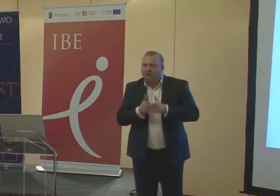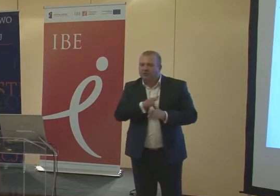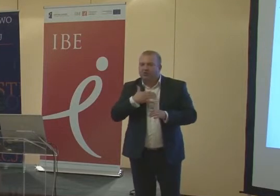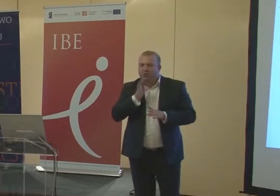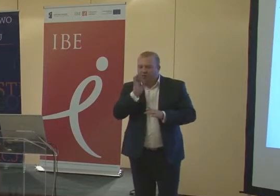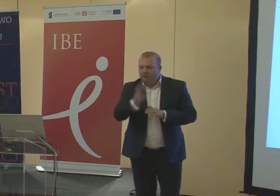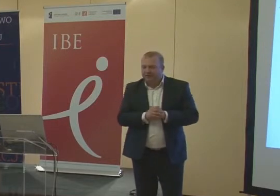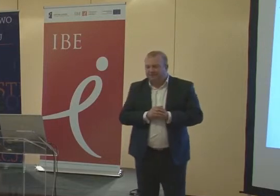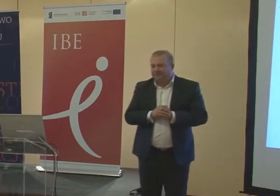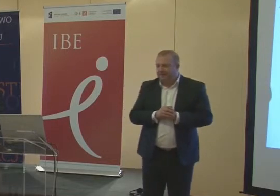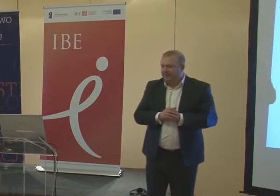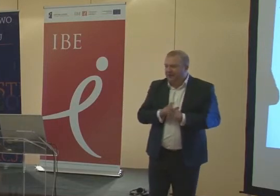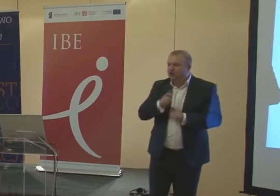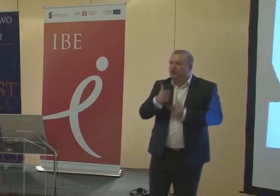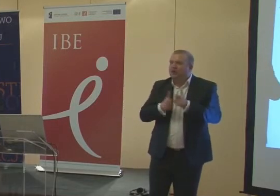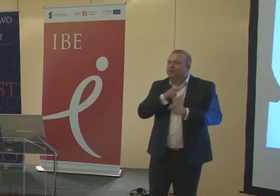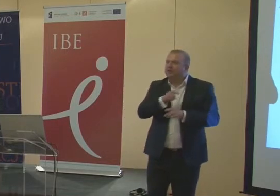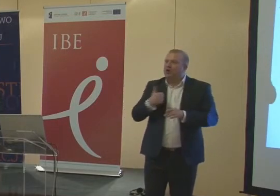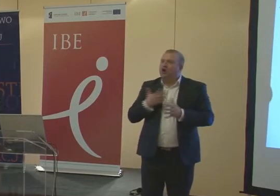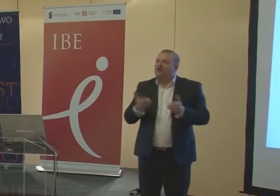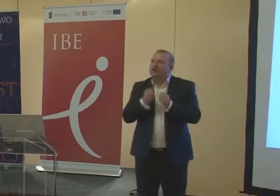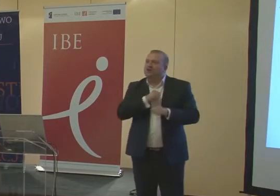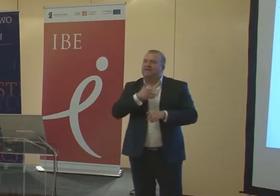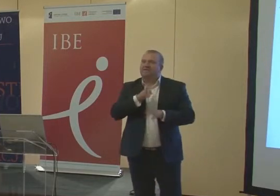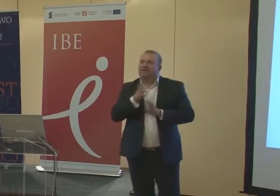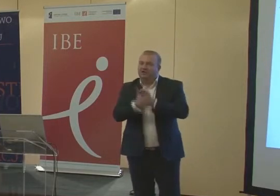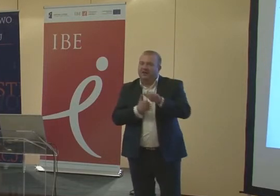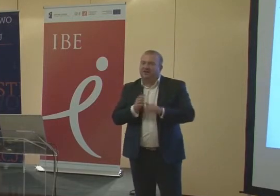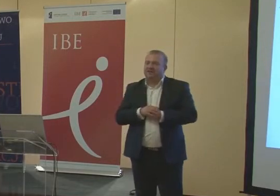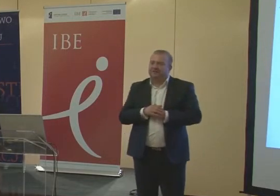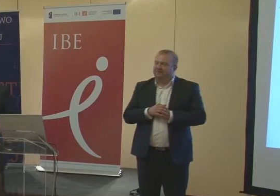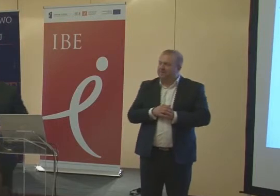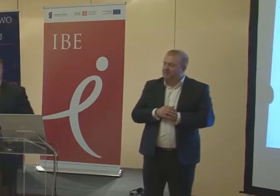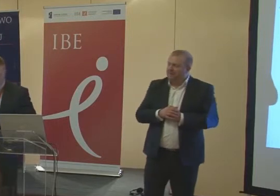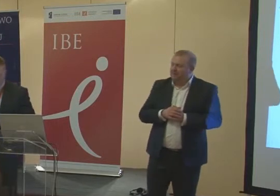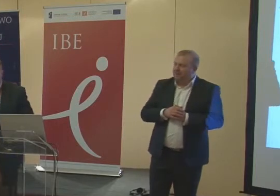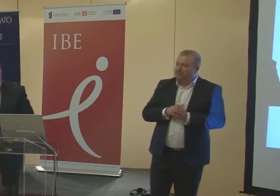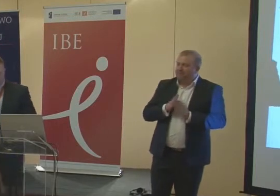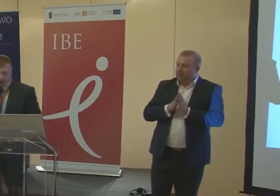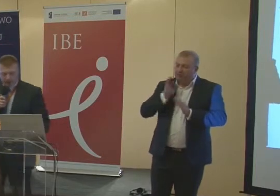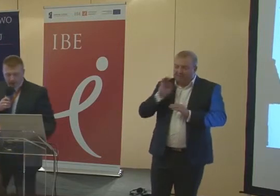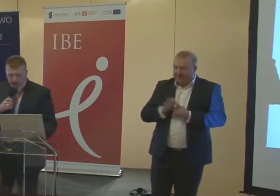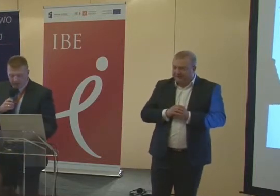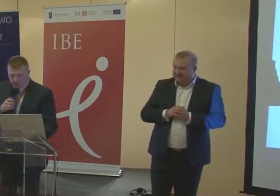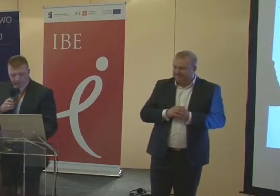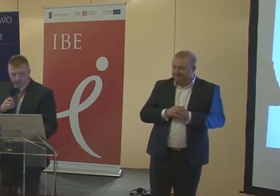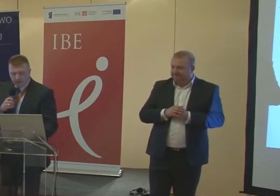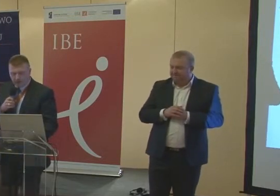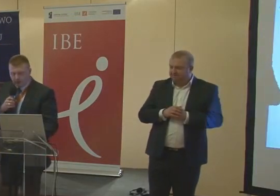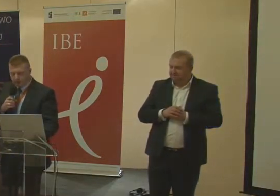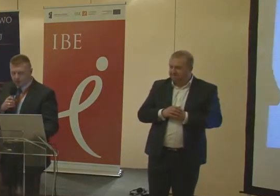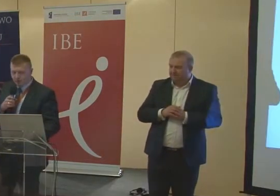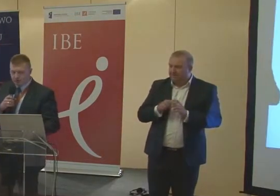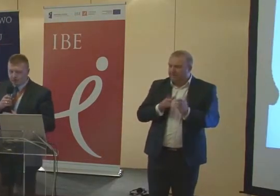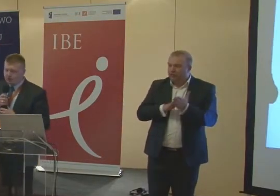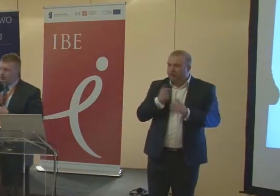dobrze i co zrobić, żeby oni odnaleźli się w tym świecie i dobrze w nim funkcjonowali. Proszę Państwa, na